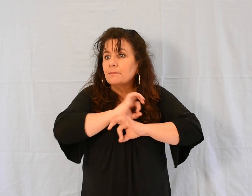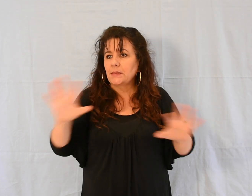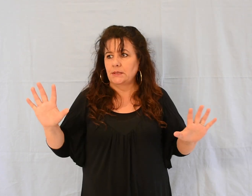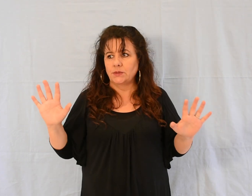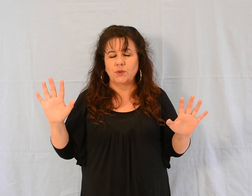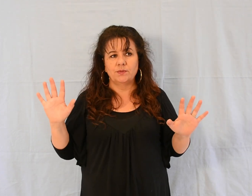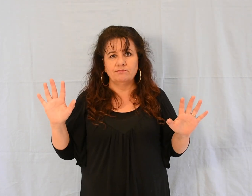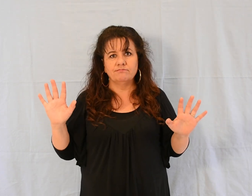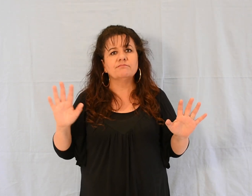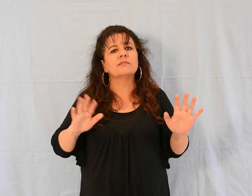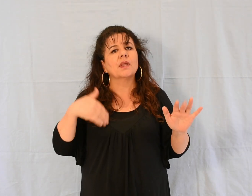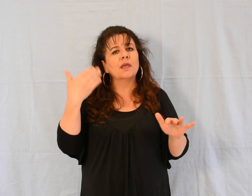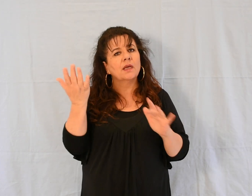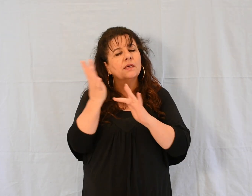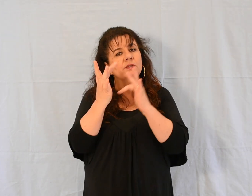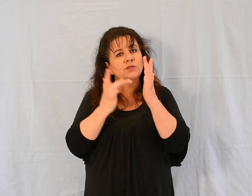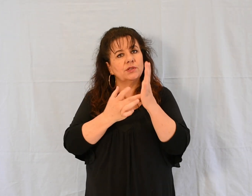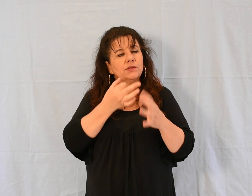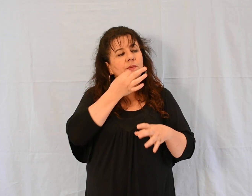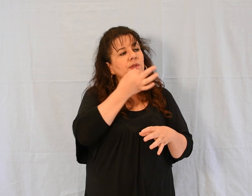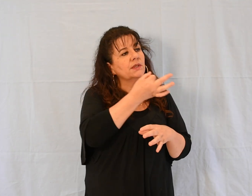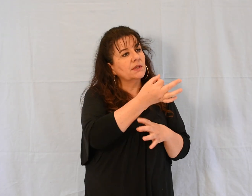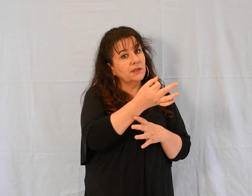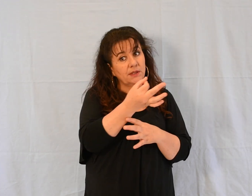Puis il leur dit, de la faire manger.